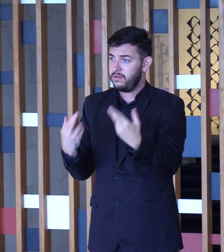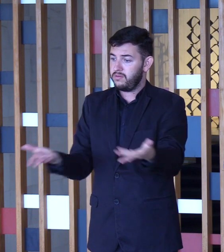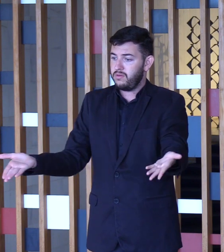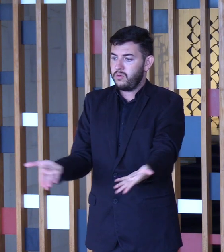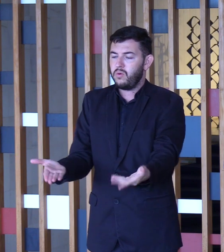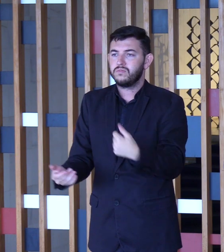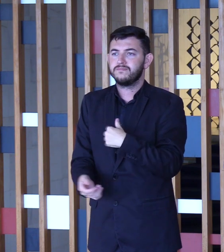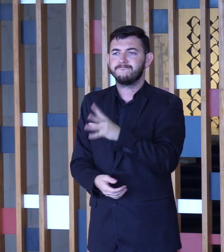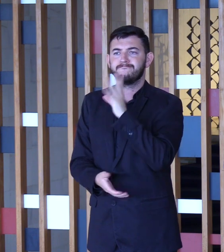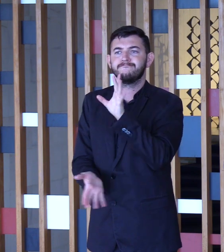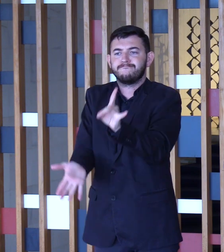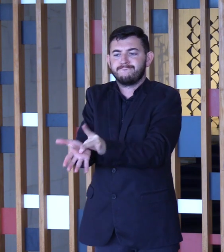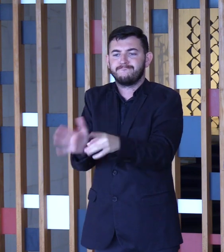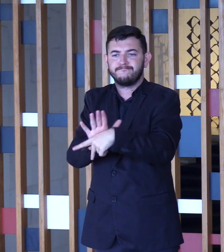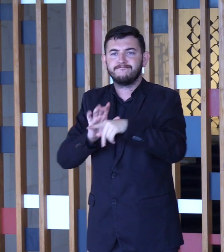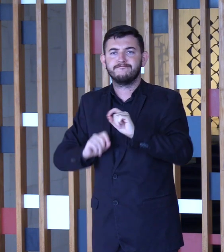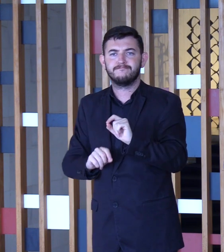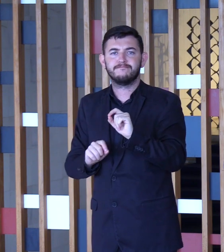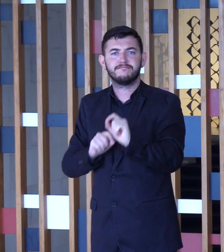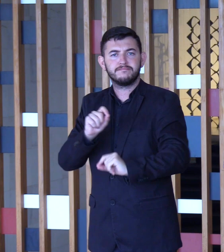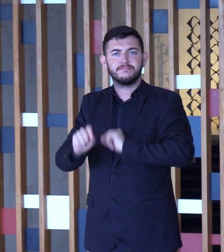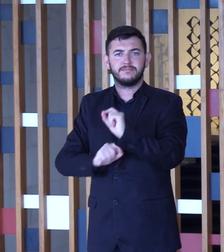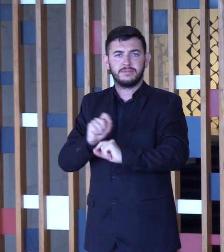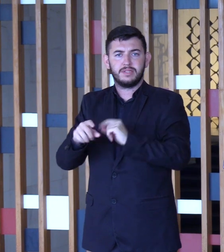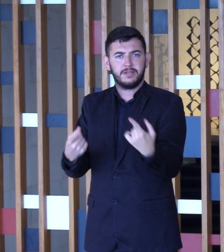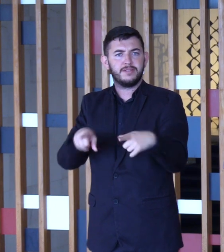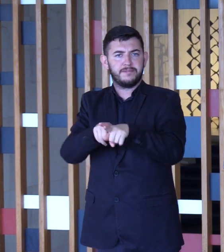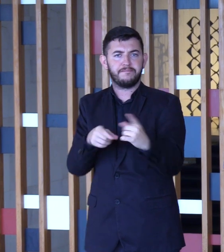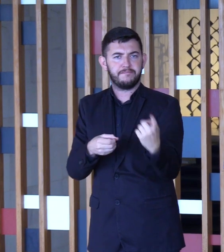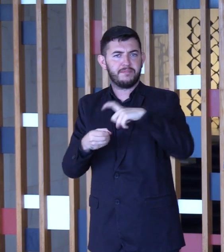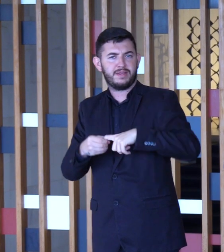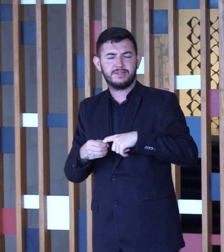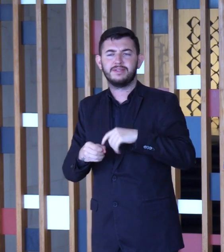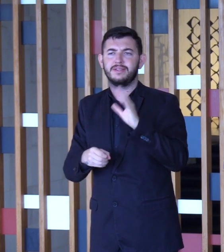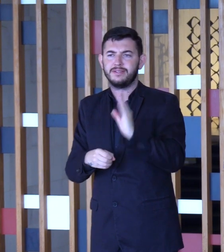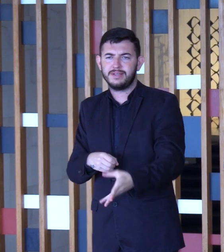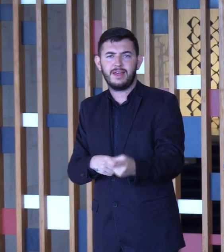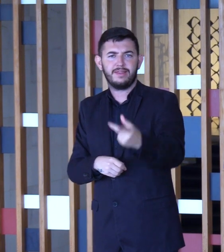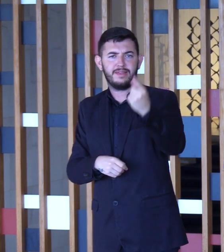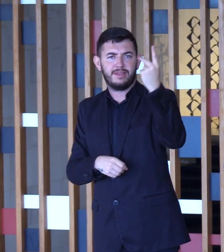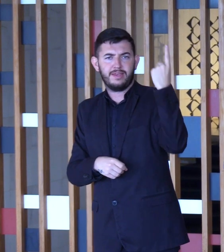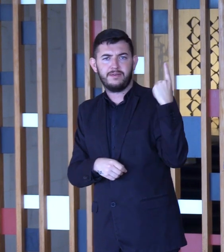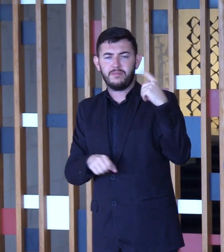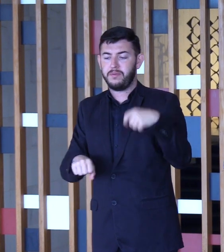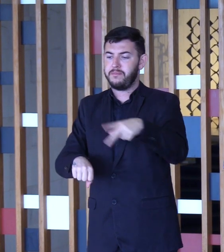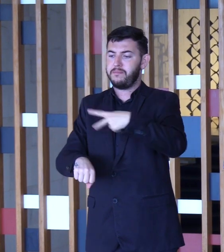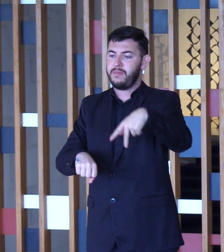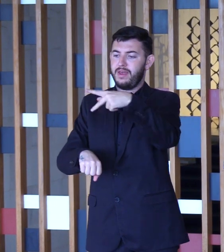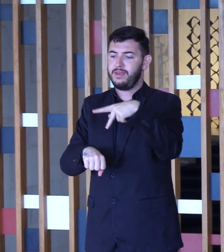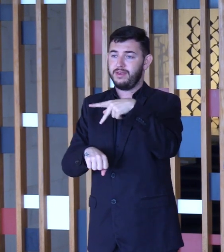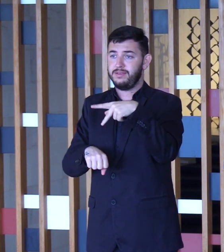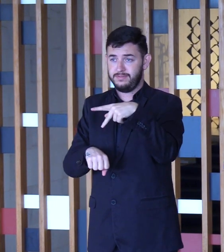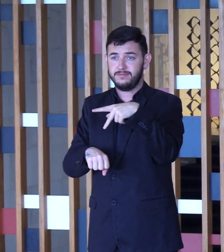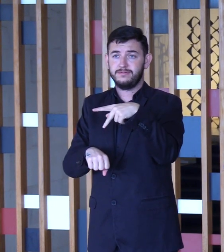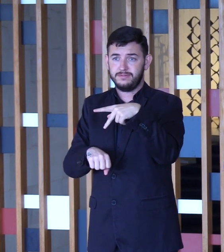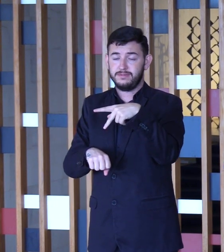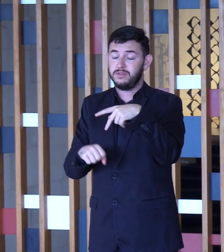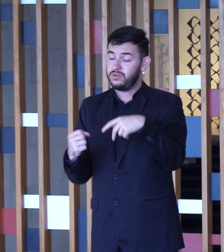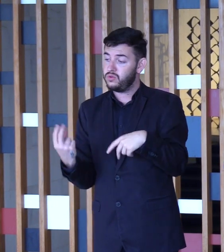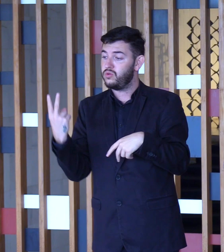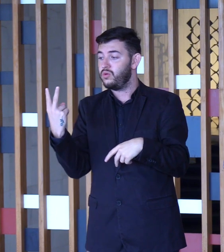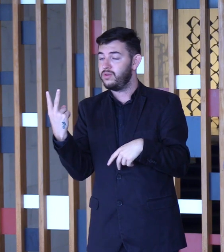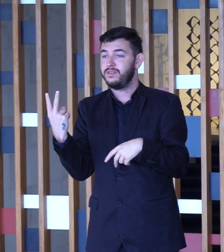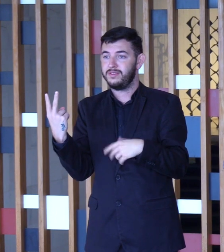desconhece um exemplo tão exitoso de parceria por tanto tempo entre dois países. E eu agregaria dois